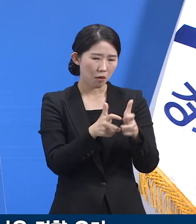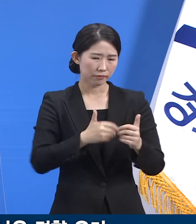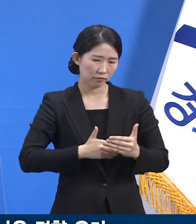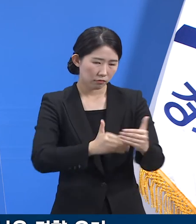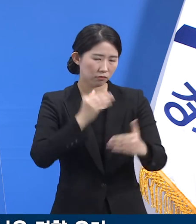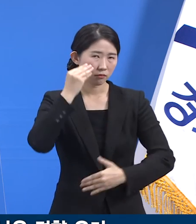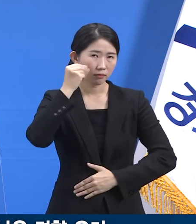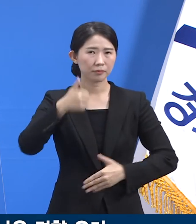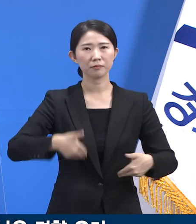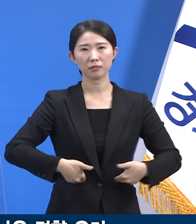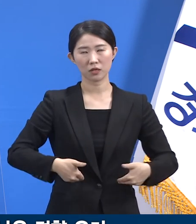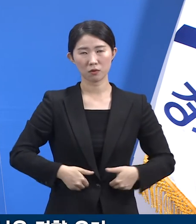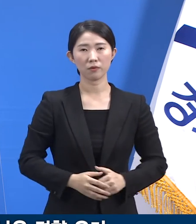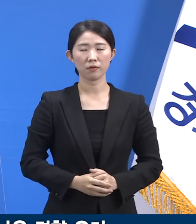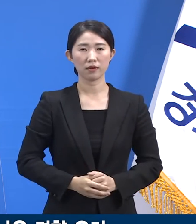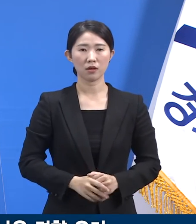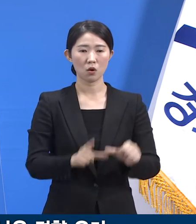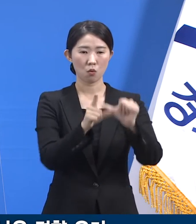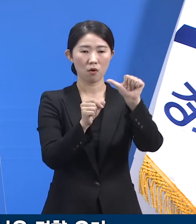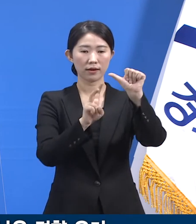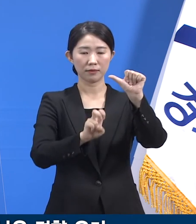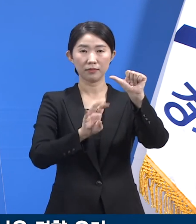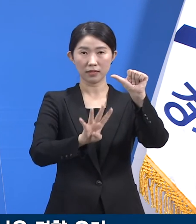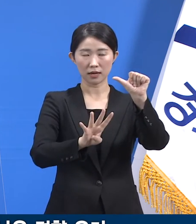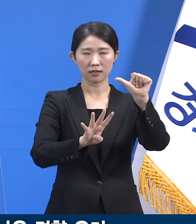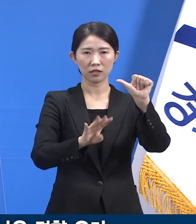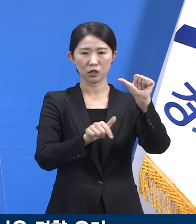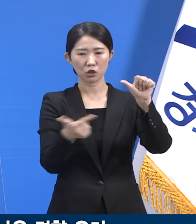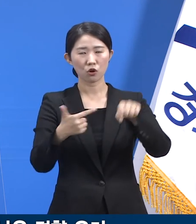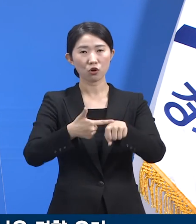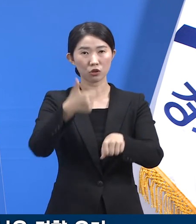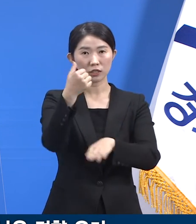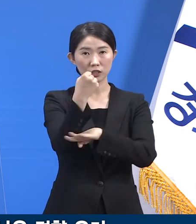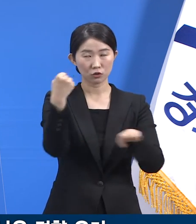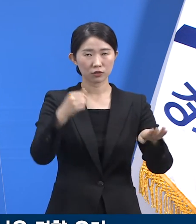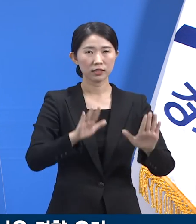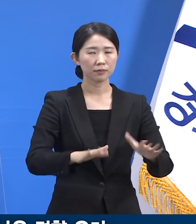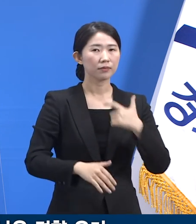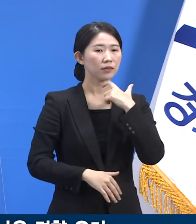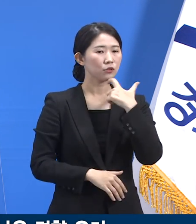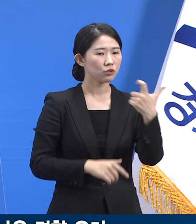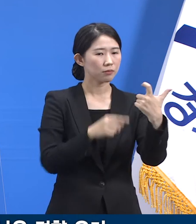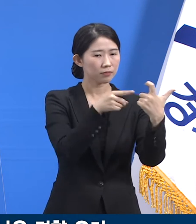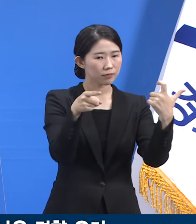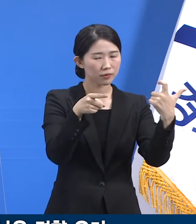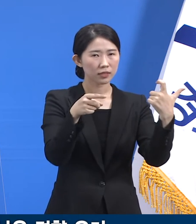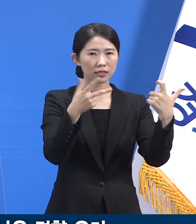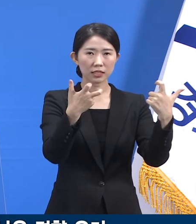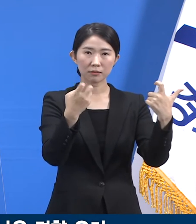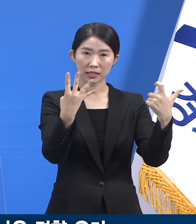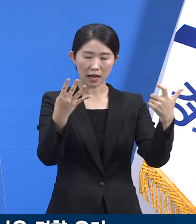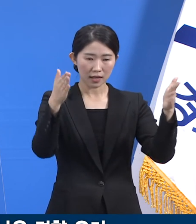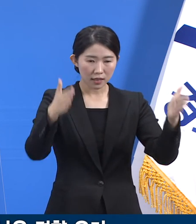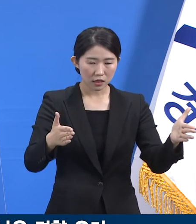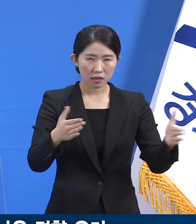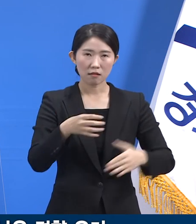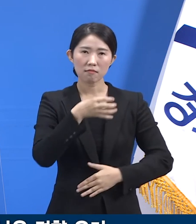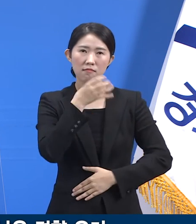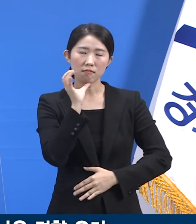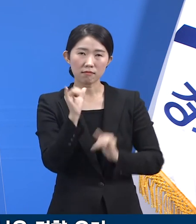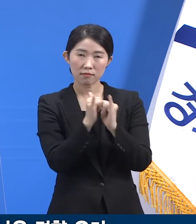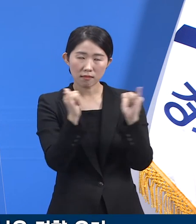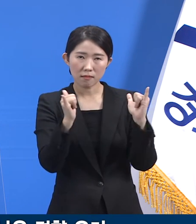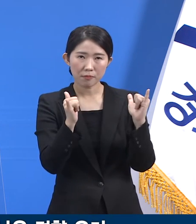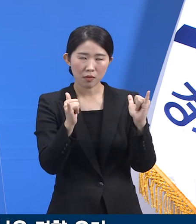24일 18시 기준 60세에서 74세 사이 고령층의 도내